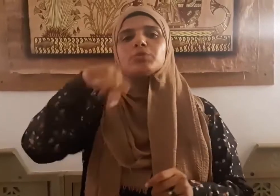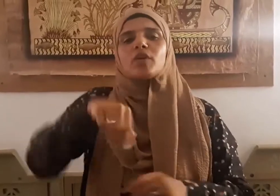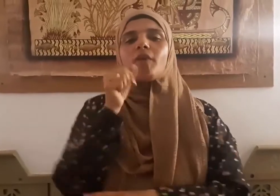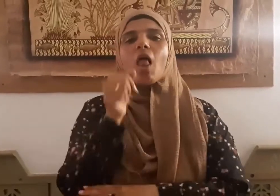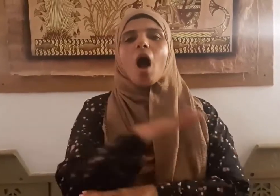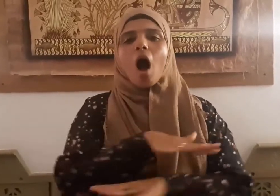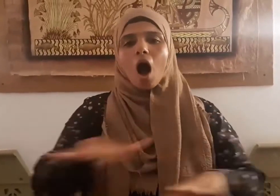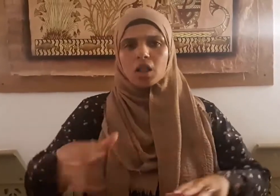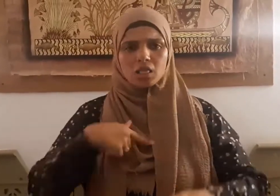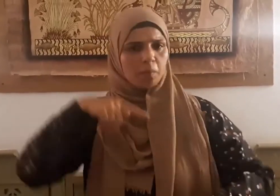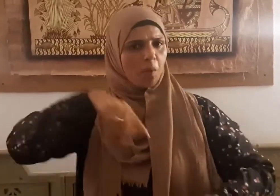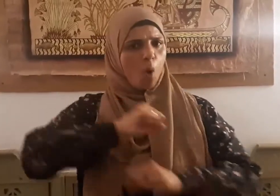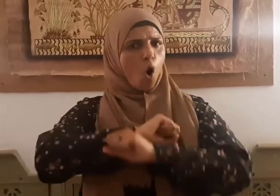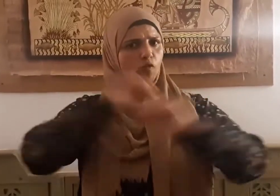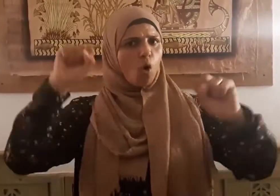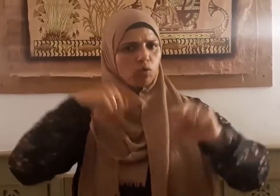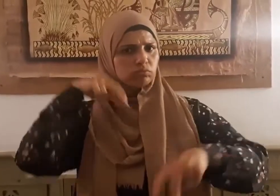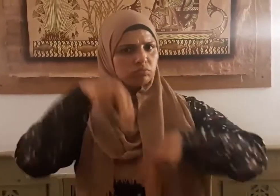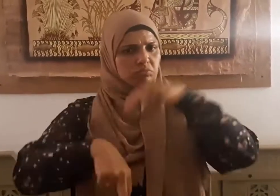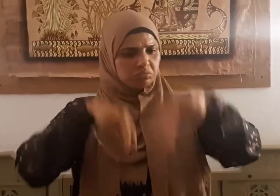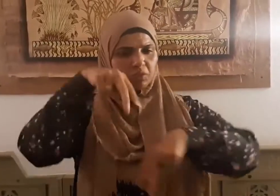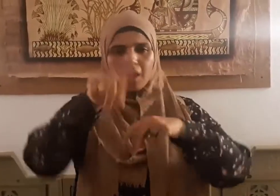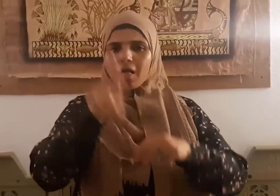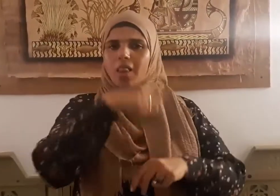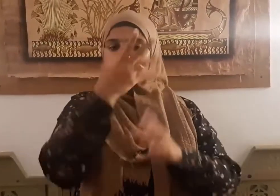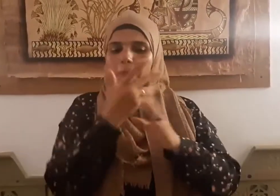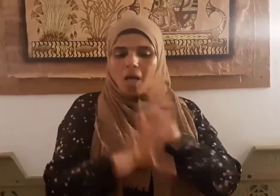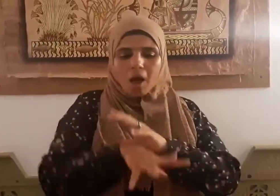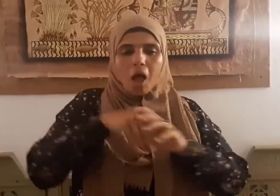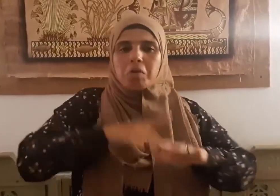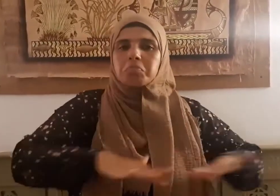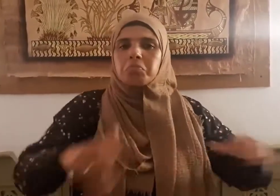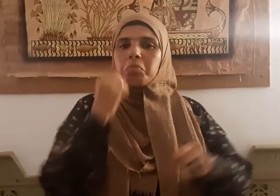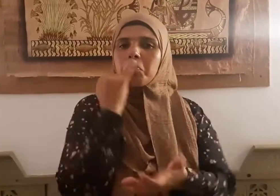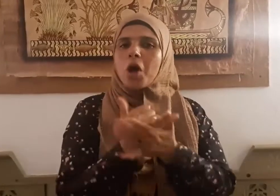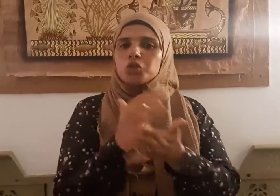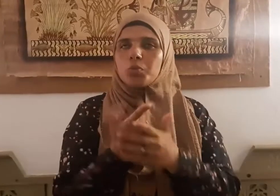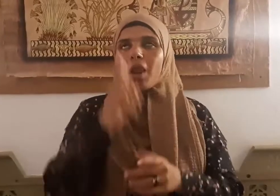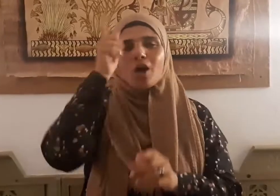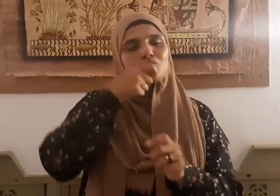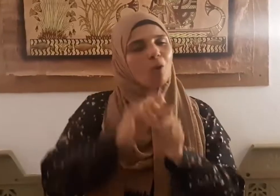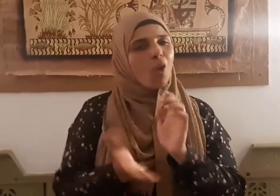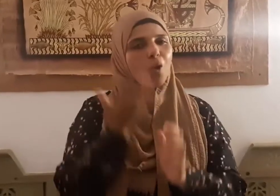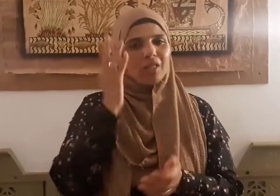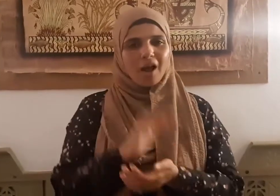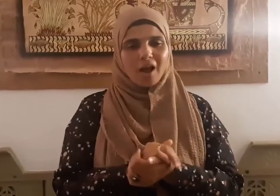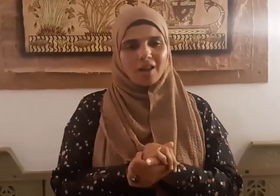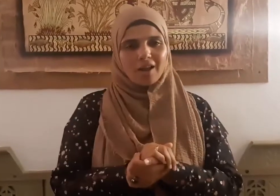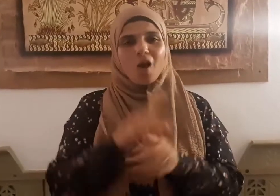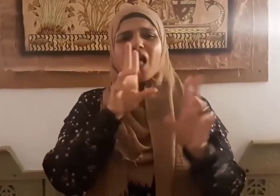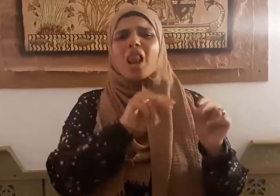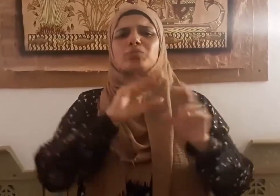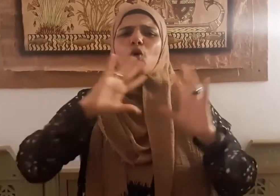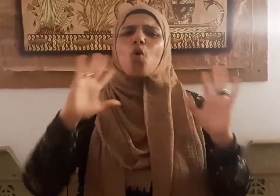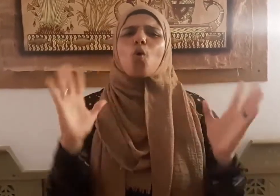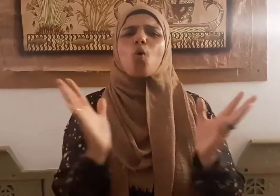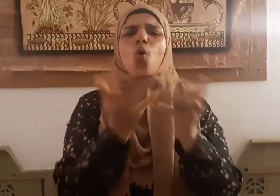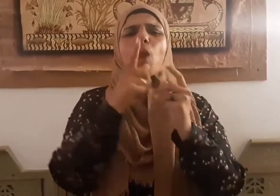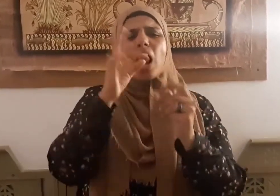إنك لن تخرق الأرض ولن تبلغ الجبال طولا كل ذلك كان سيئه عند